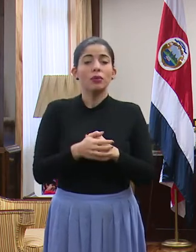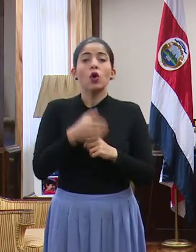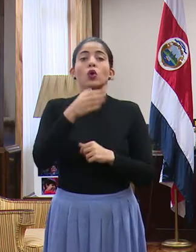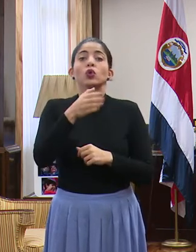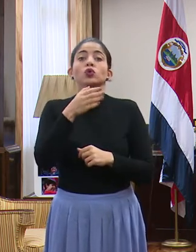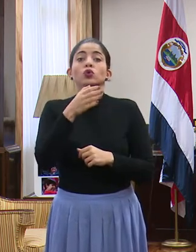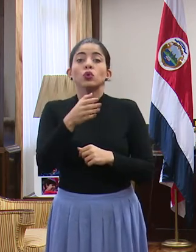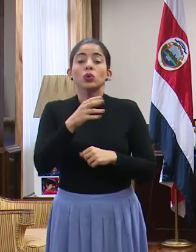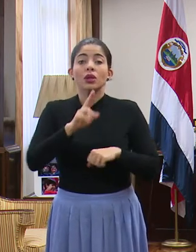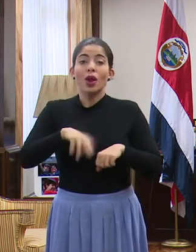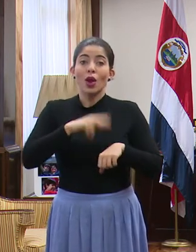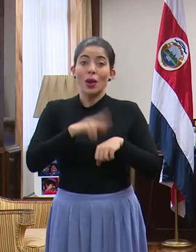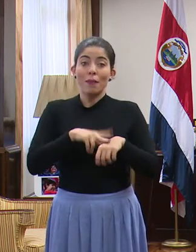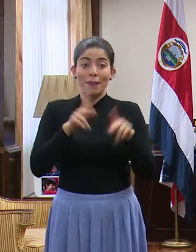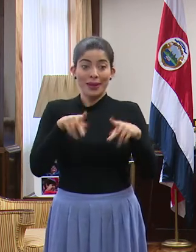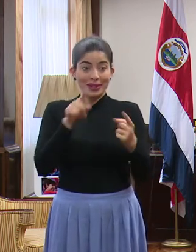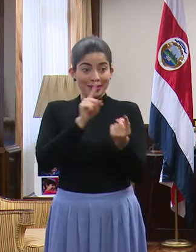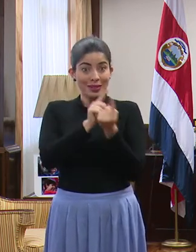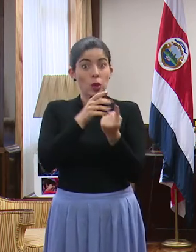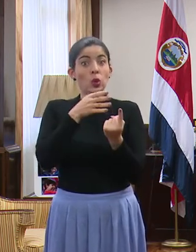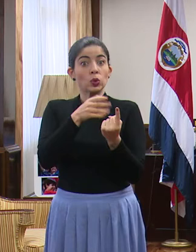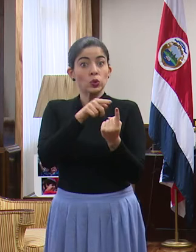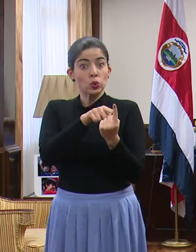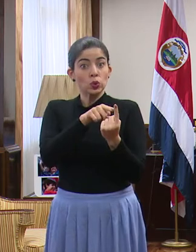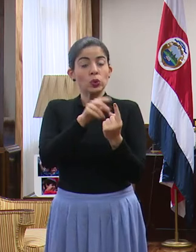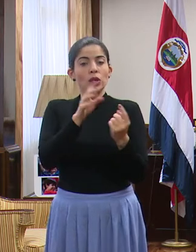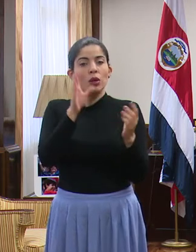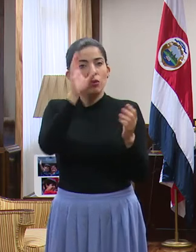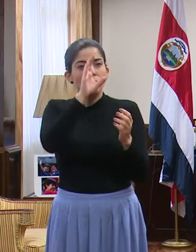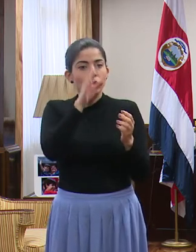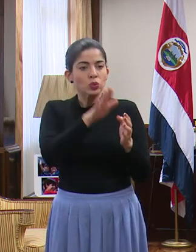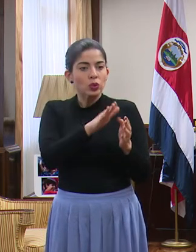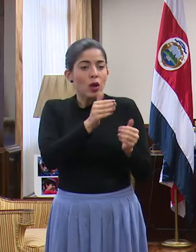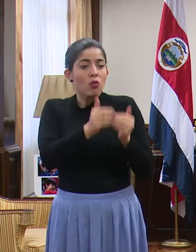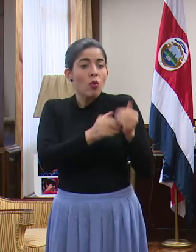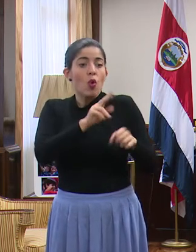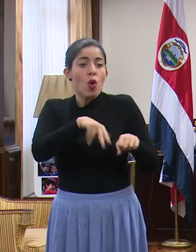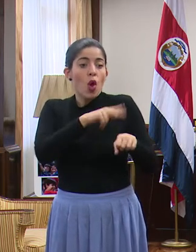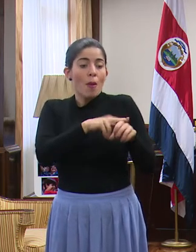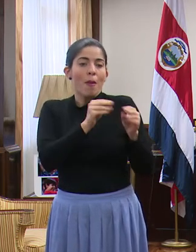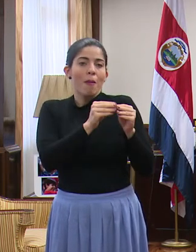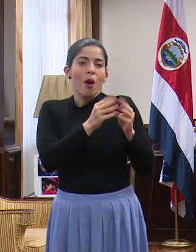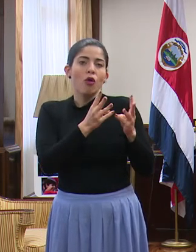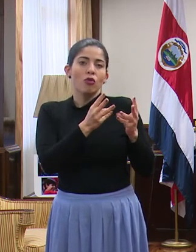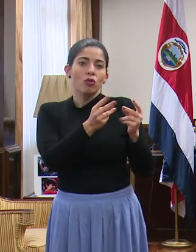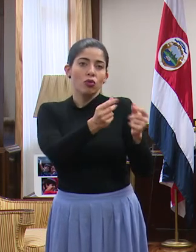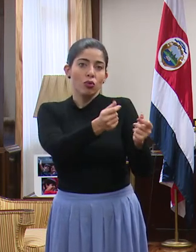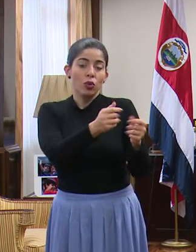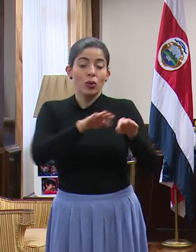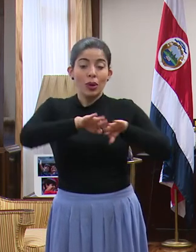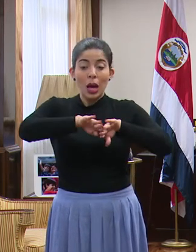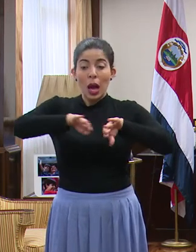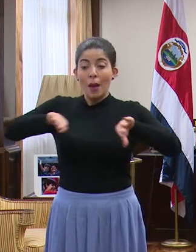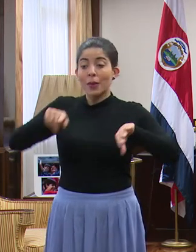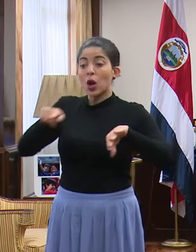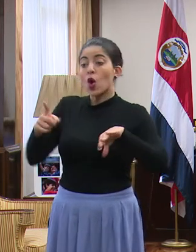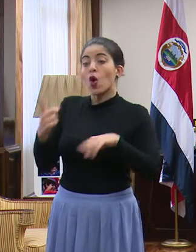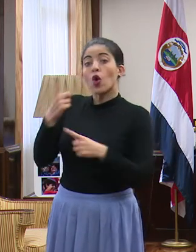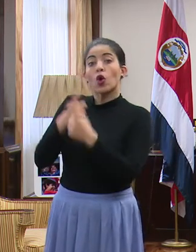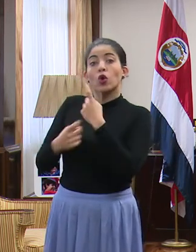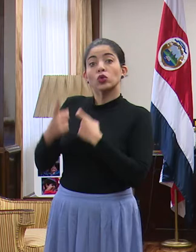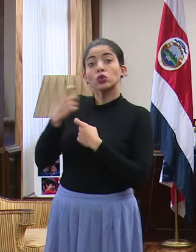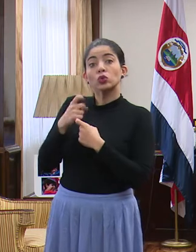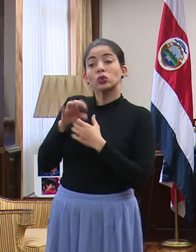normales, habituales, tengan un camino, un flujo separado completamente de las consultas que derivan de